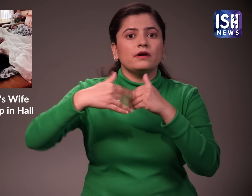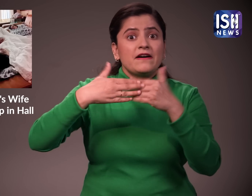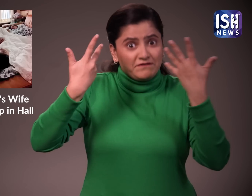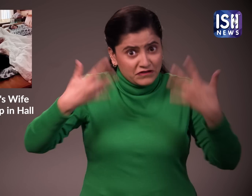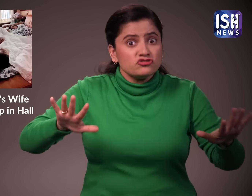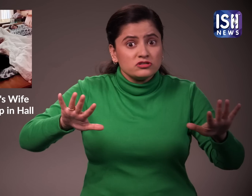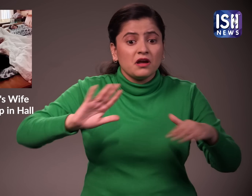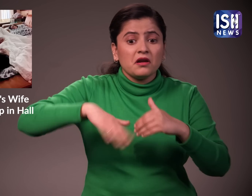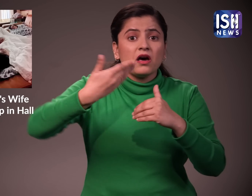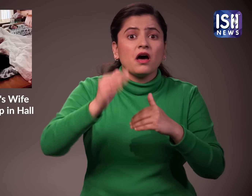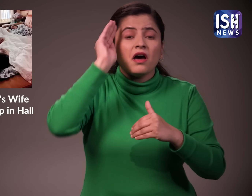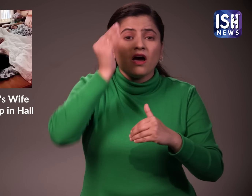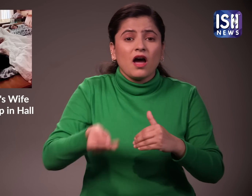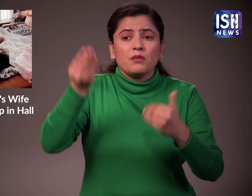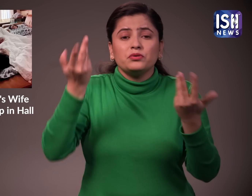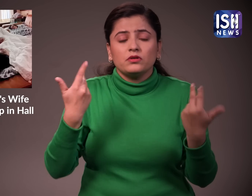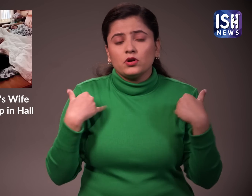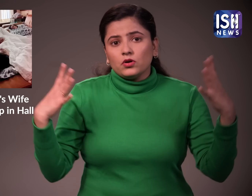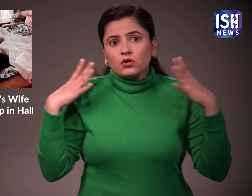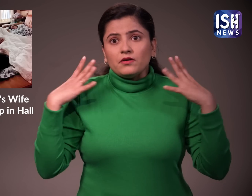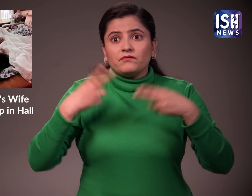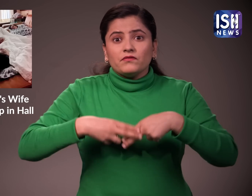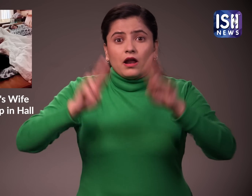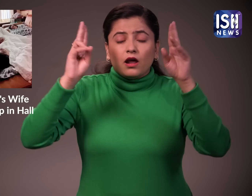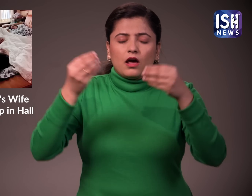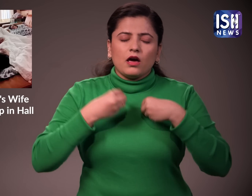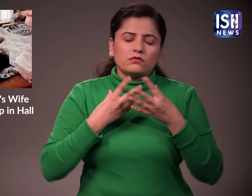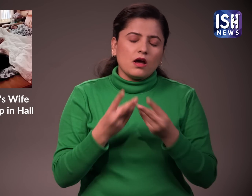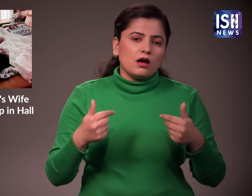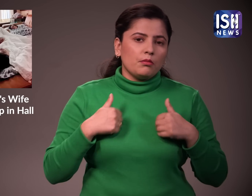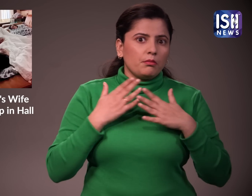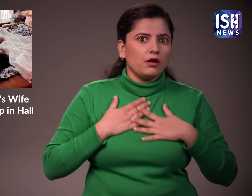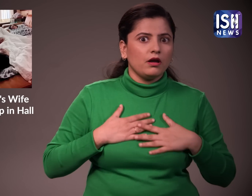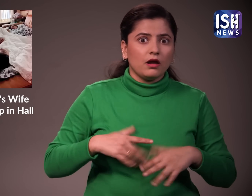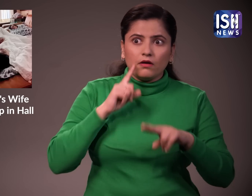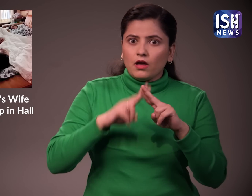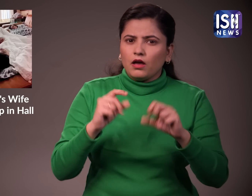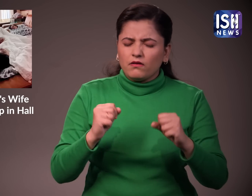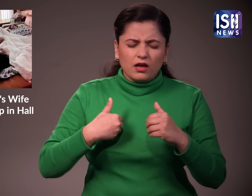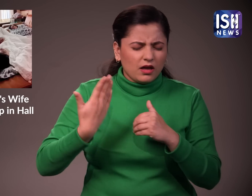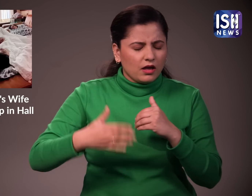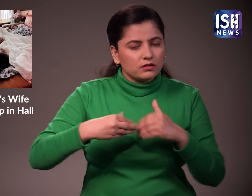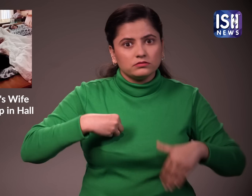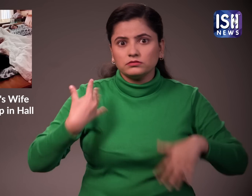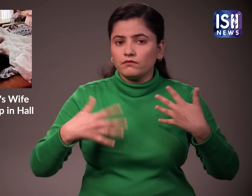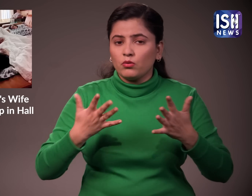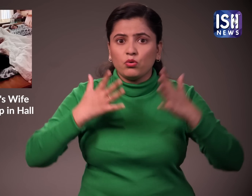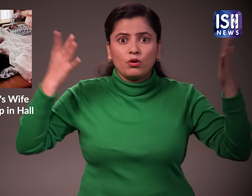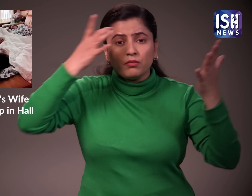लिया था और न्याई के प्रदिक्षा कर रही हूँ मैं तभी आराम पर पाऊंगी जब यह सारी पीड़ा और यातना